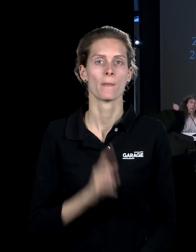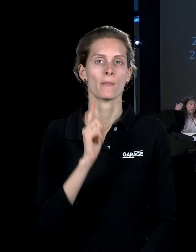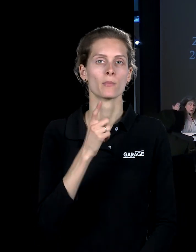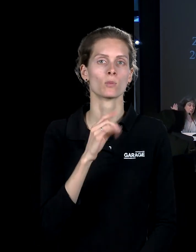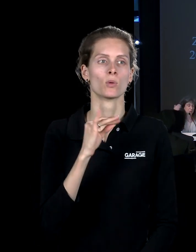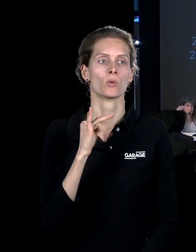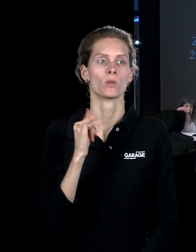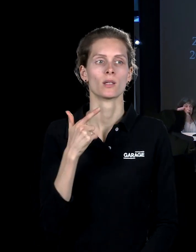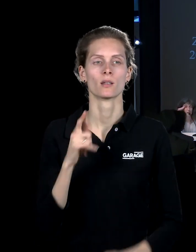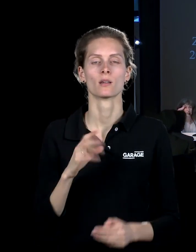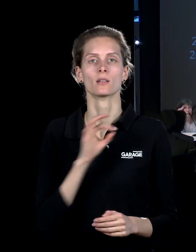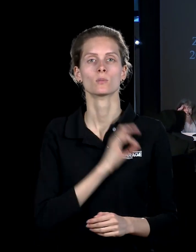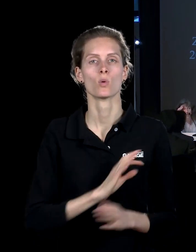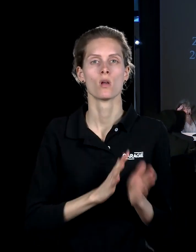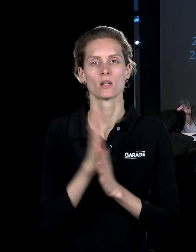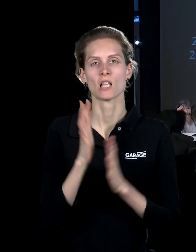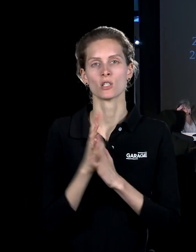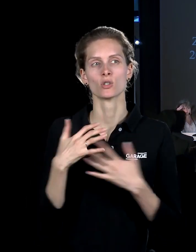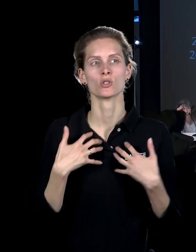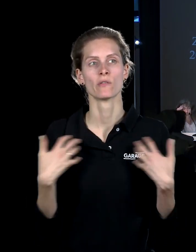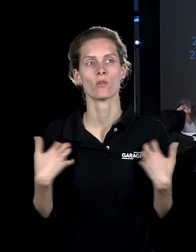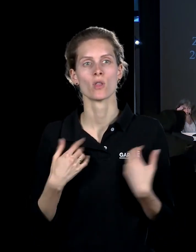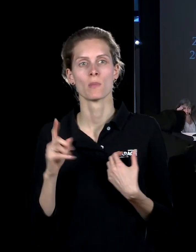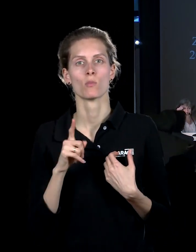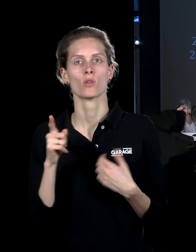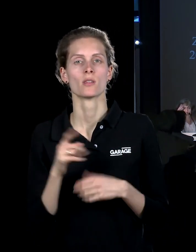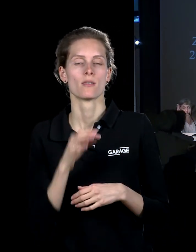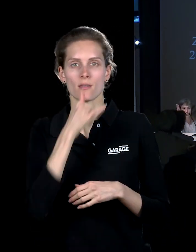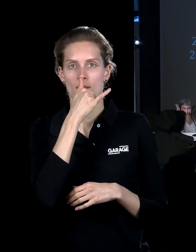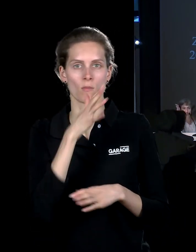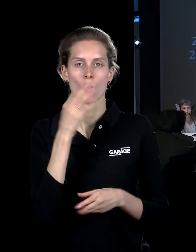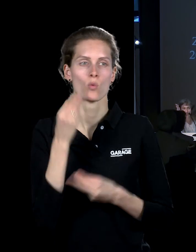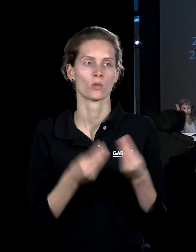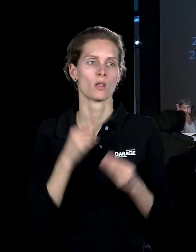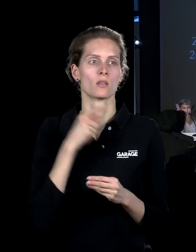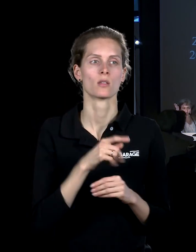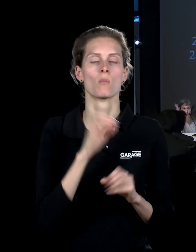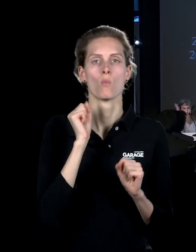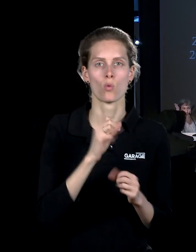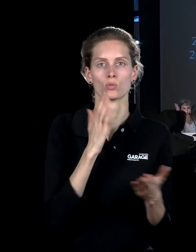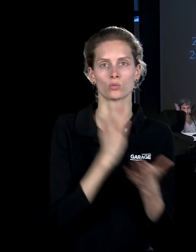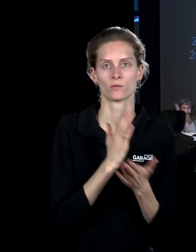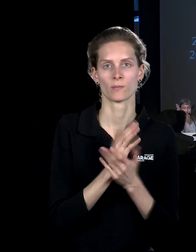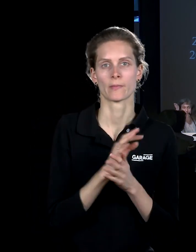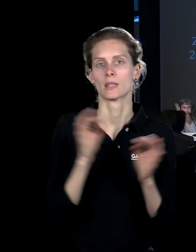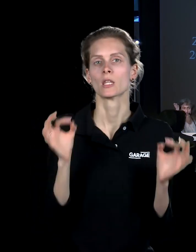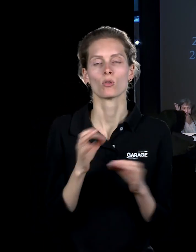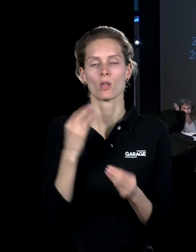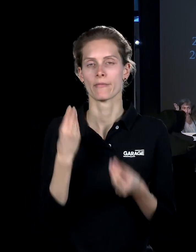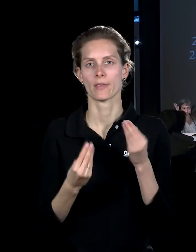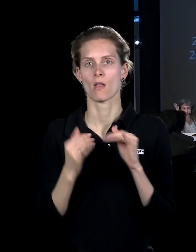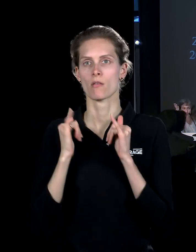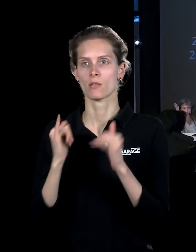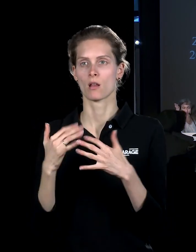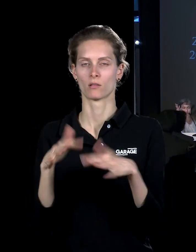почему для Вига очень интересно использовать растения и животные, потому что как раз они не могут играть, они могут только существовать, они никогда не